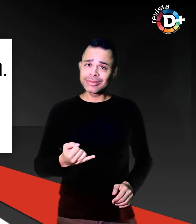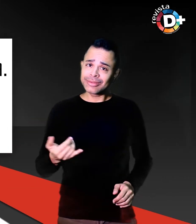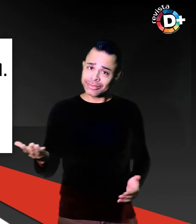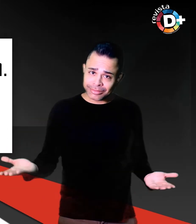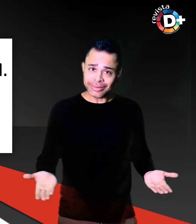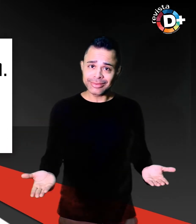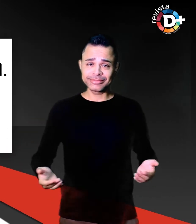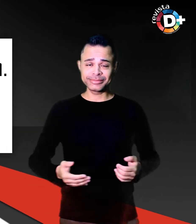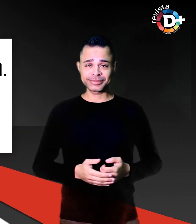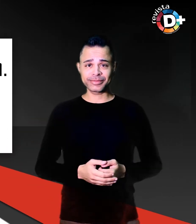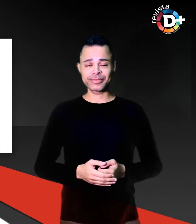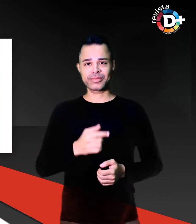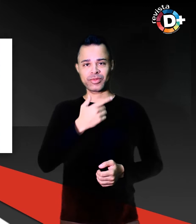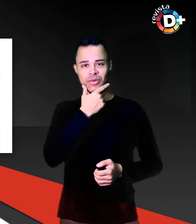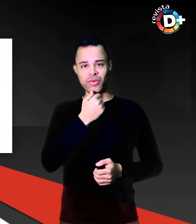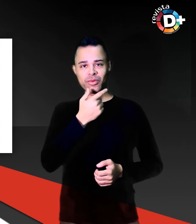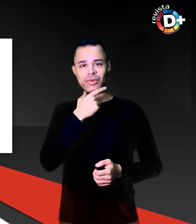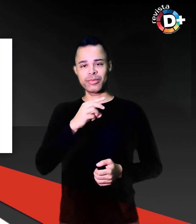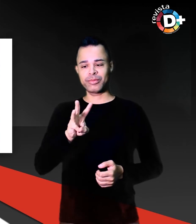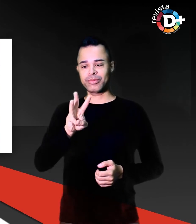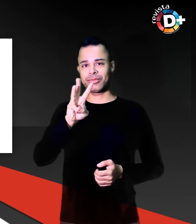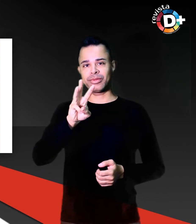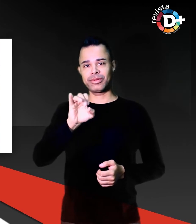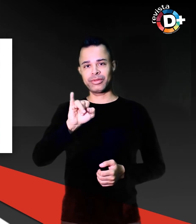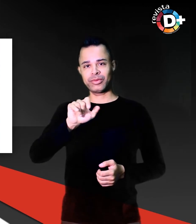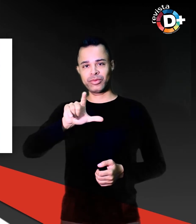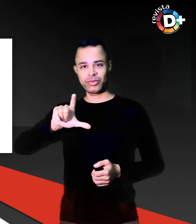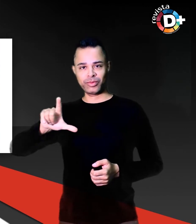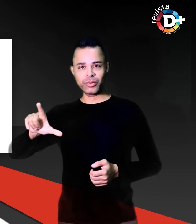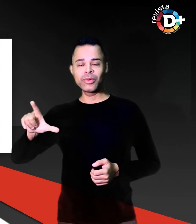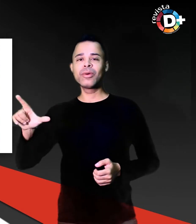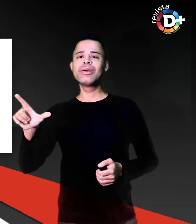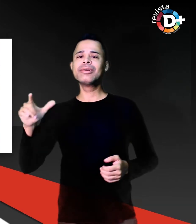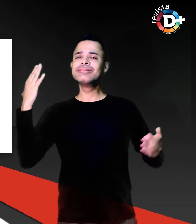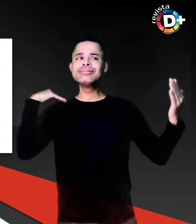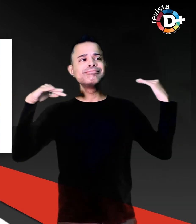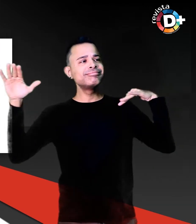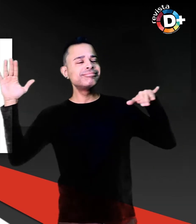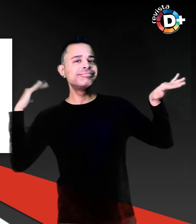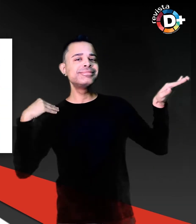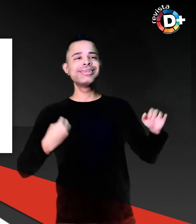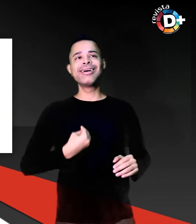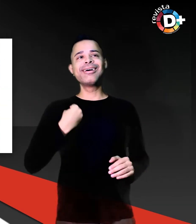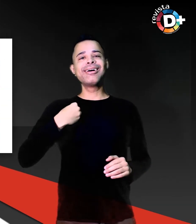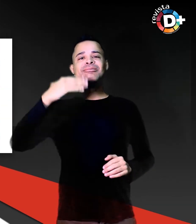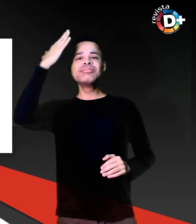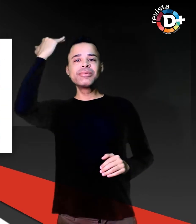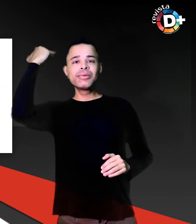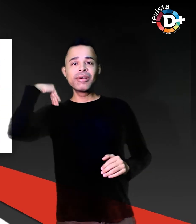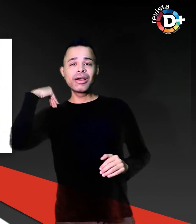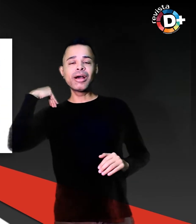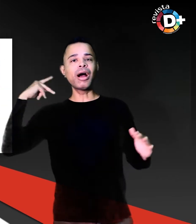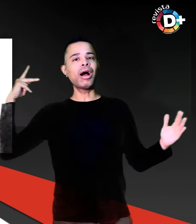era um homem bem-sucedido e cheio de vida, até ver o seu mundo desabar após um acidente em Londres,